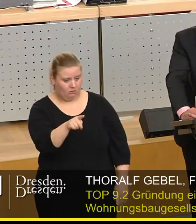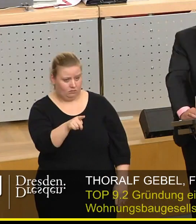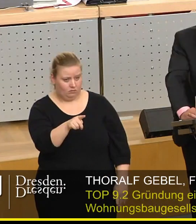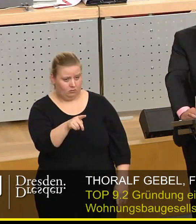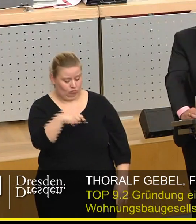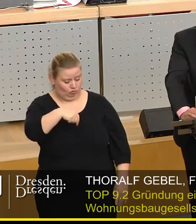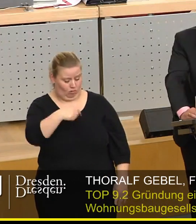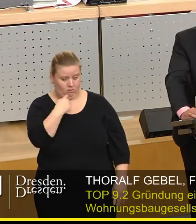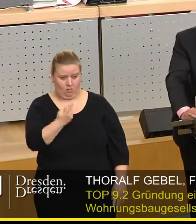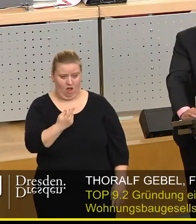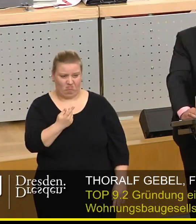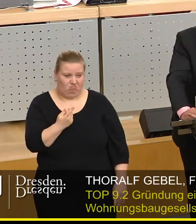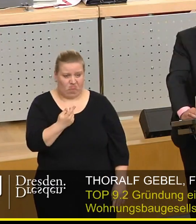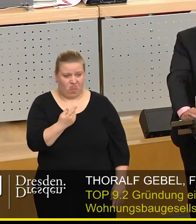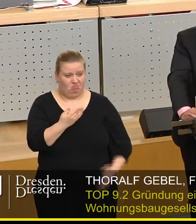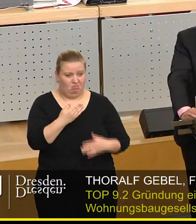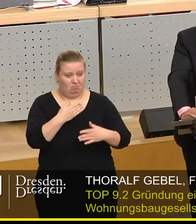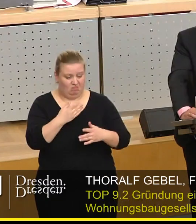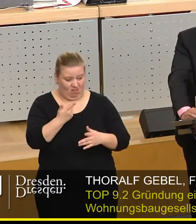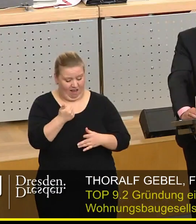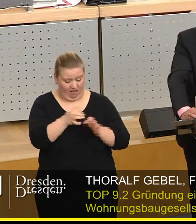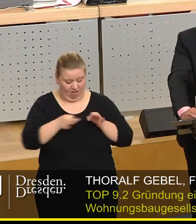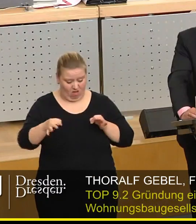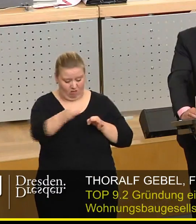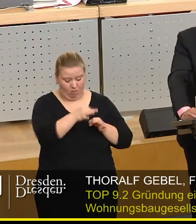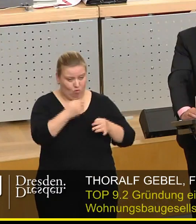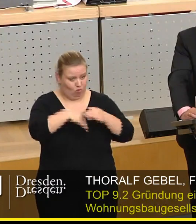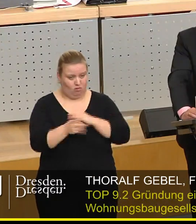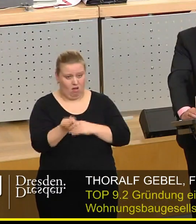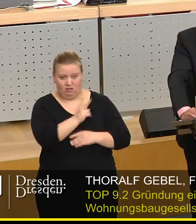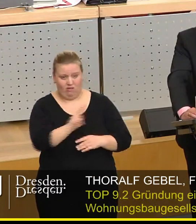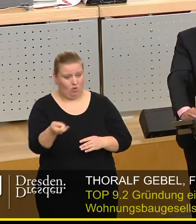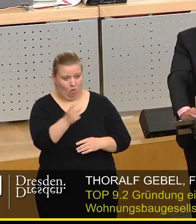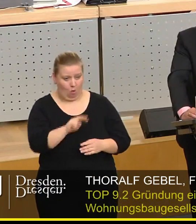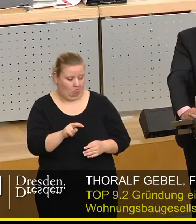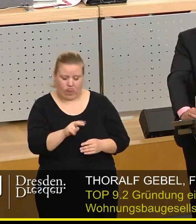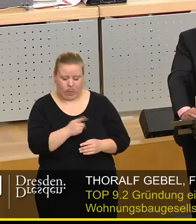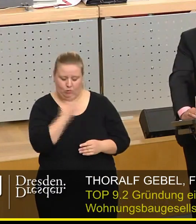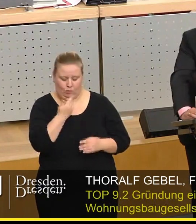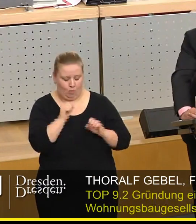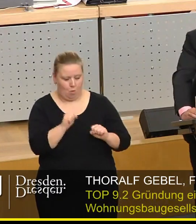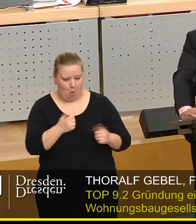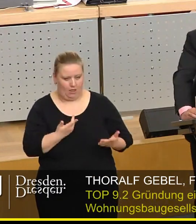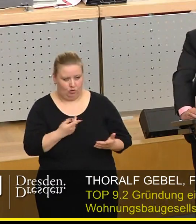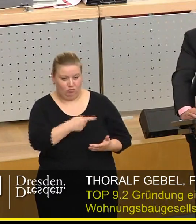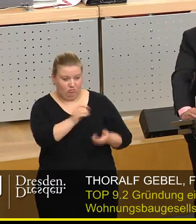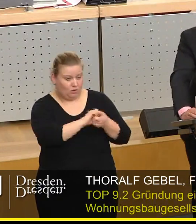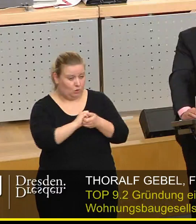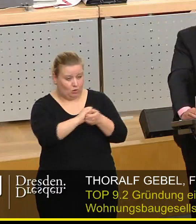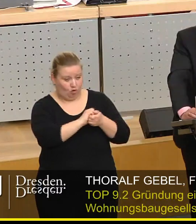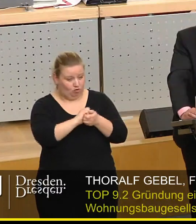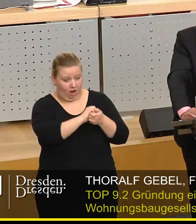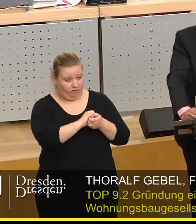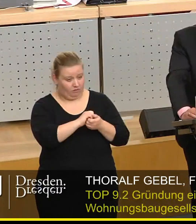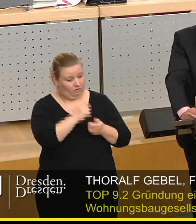Genossenschaften heute schon sagen, unter 2.000 Euro wird kein vernünftiges Bauen möglich sein. und diese Genossenschaften gehen eben auch davon